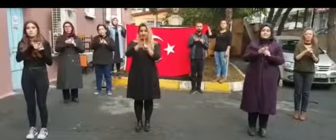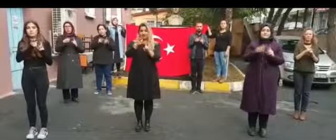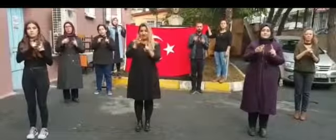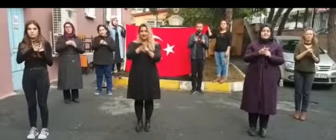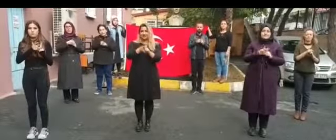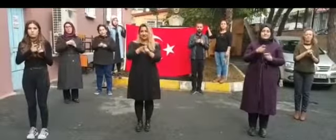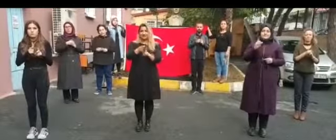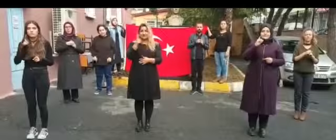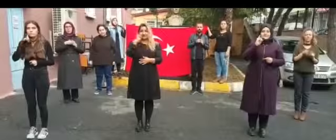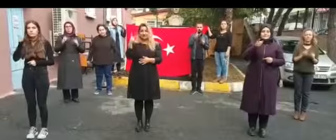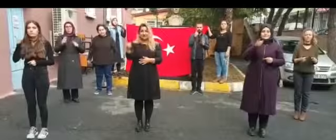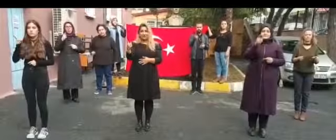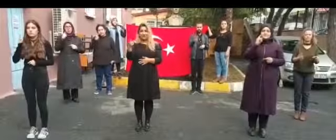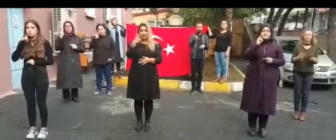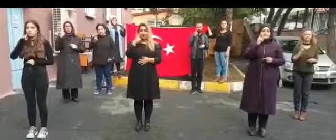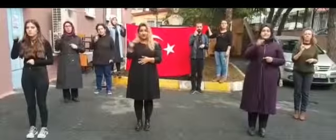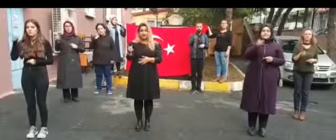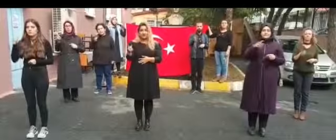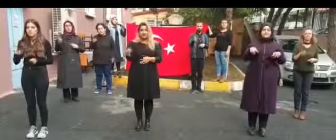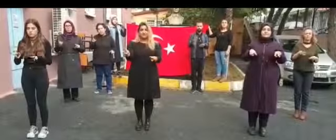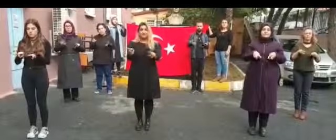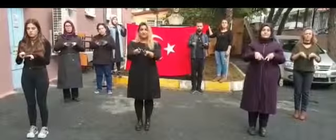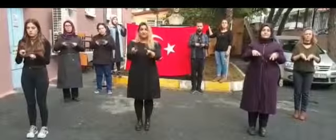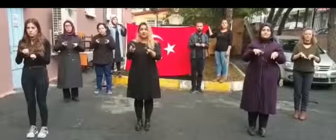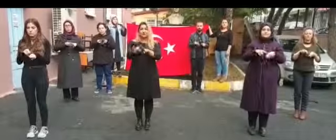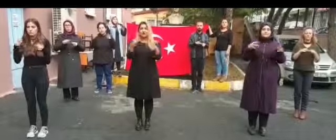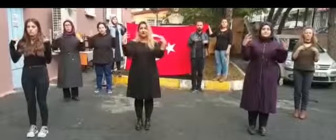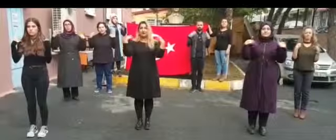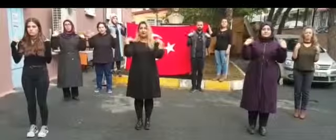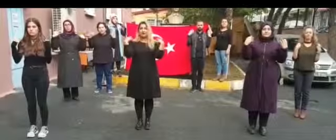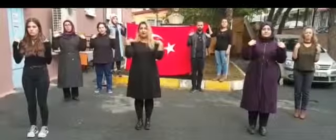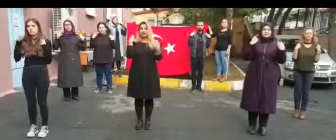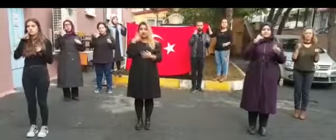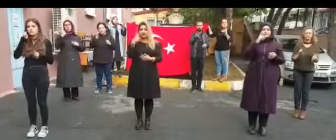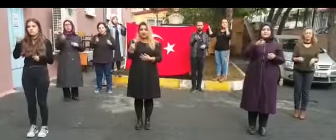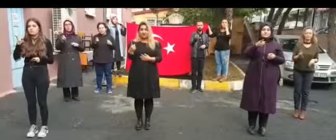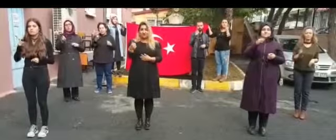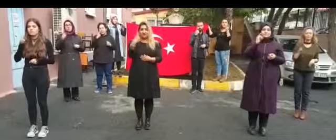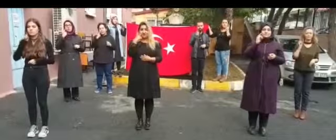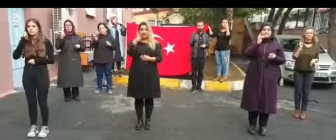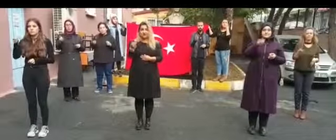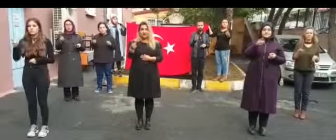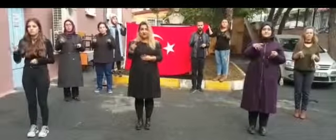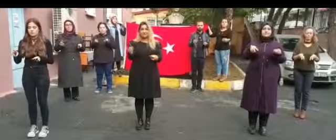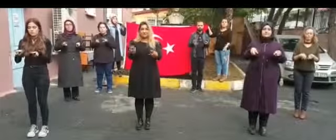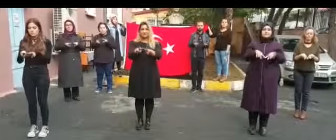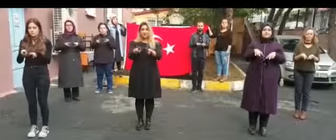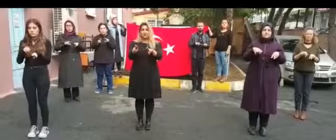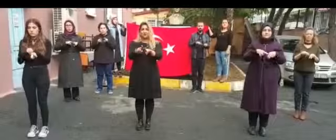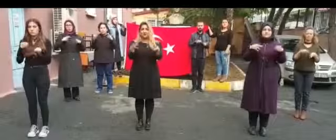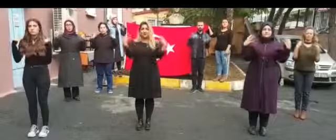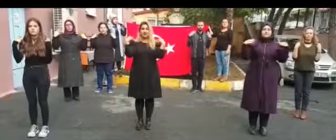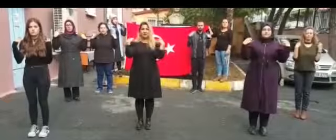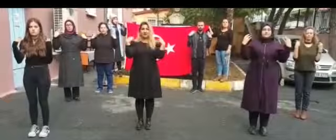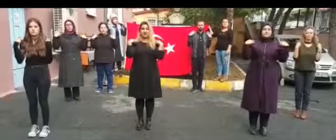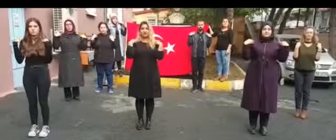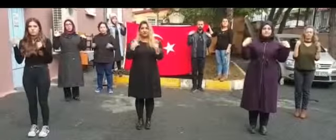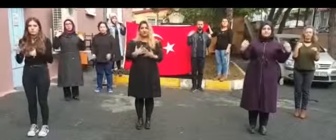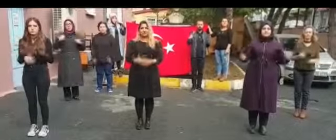bekçileriyiz Atam, atam, Mustafa Kemal Paşam Atam, atam, Mustafa Kemal Paşam